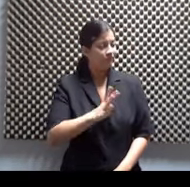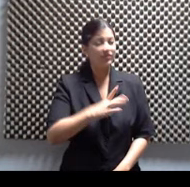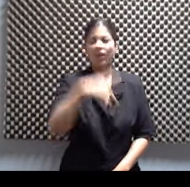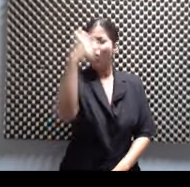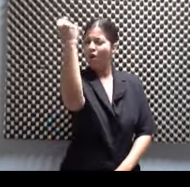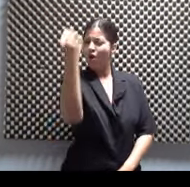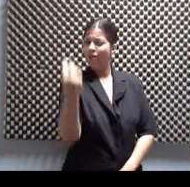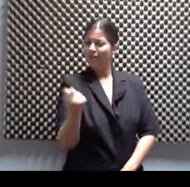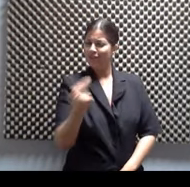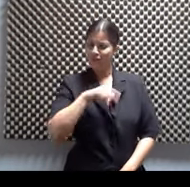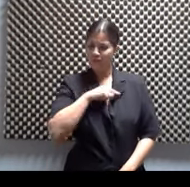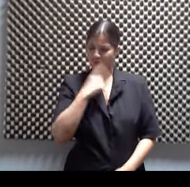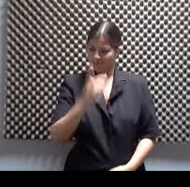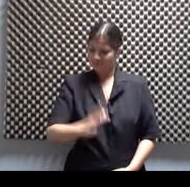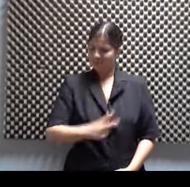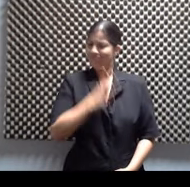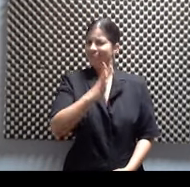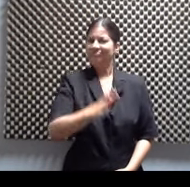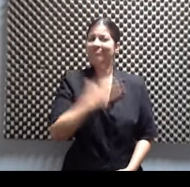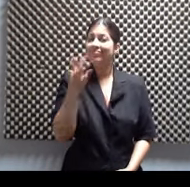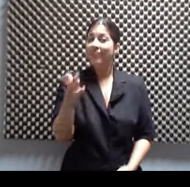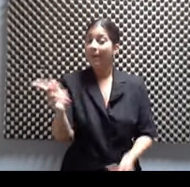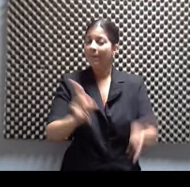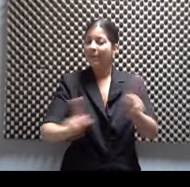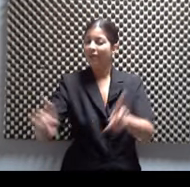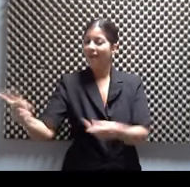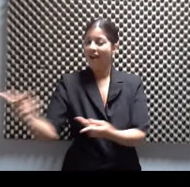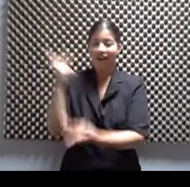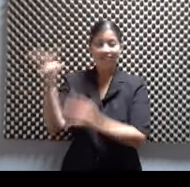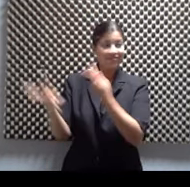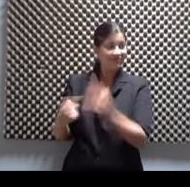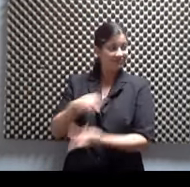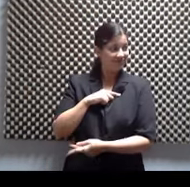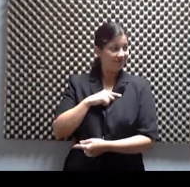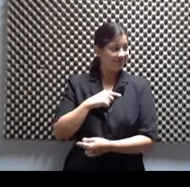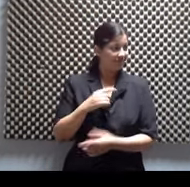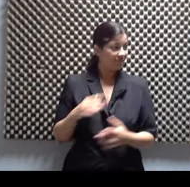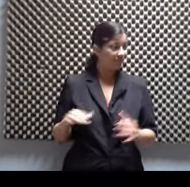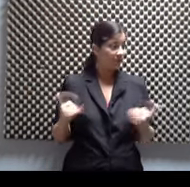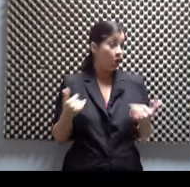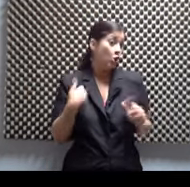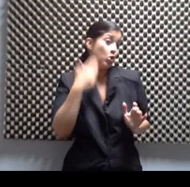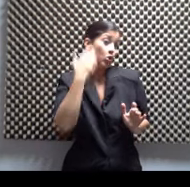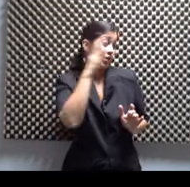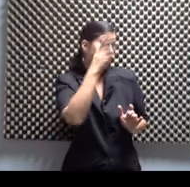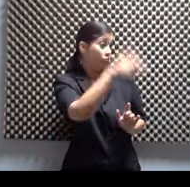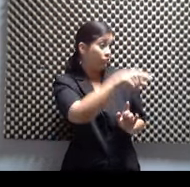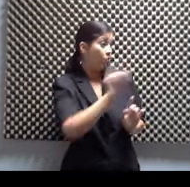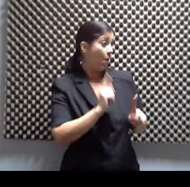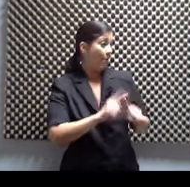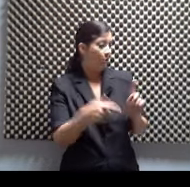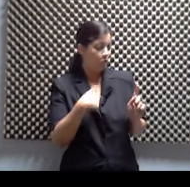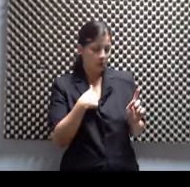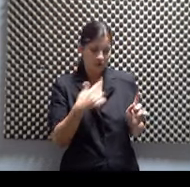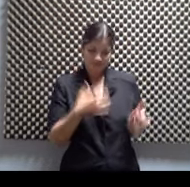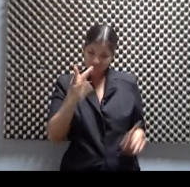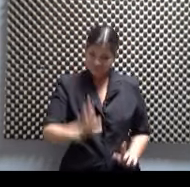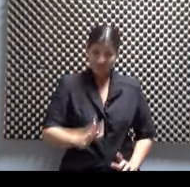engalanamos con las personas que nos visitan. ¿Ah, sí? Y estaba, yo estoy, yo no sé tú, pero yo estoy en Galaná. En Galaná. Sí. Te